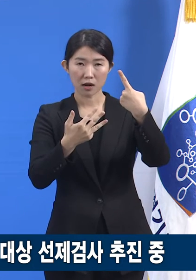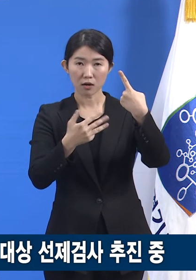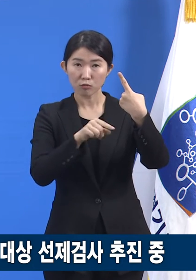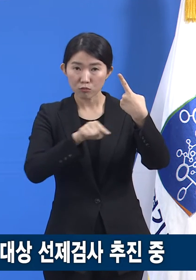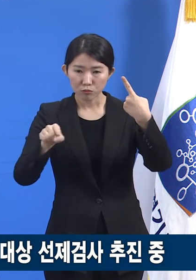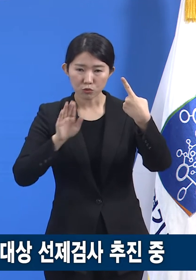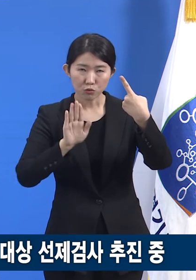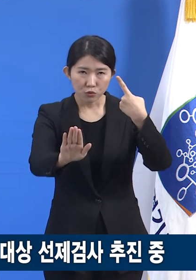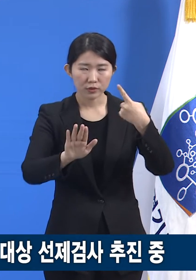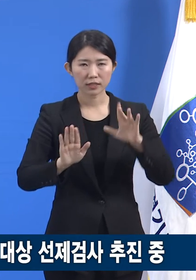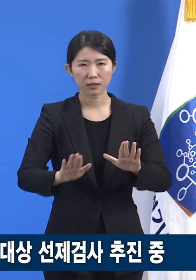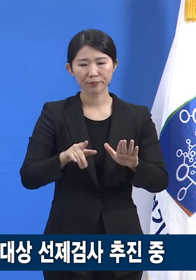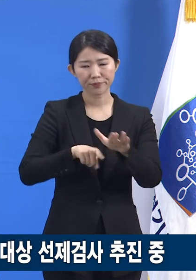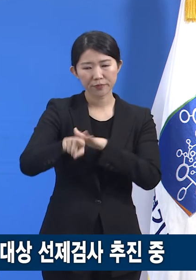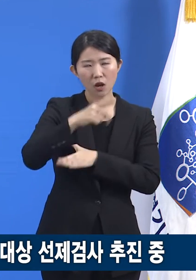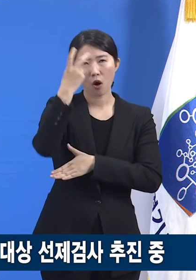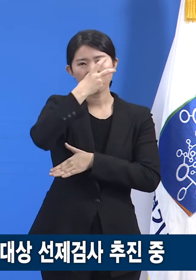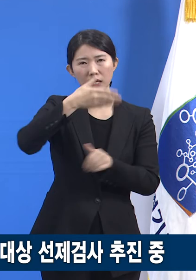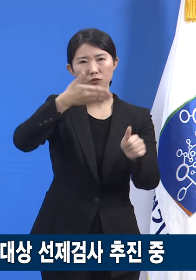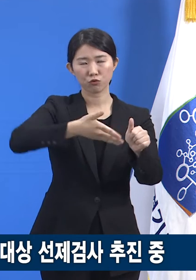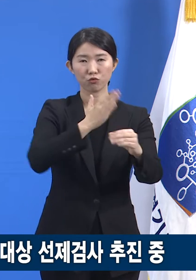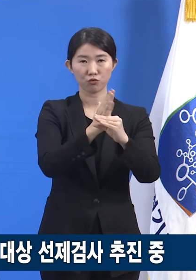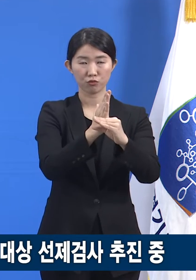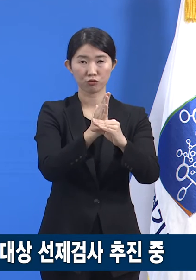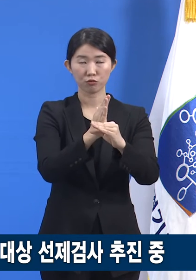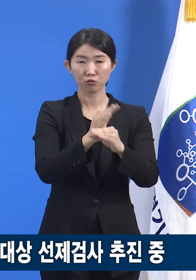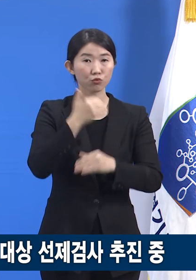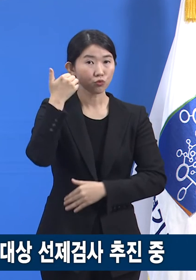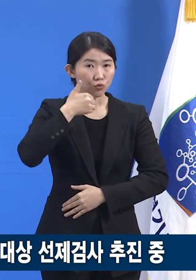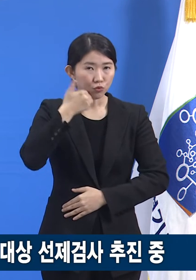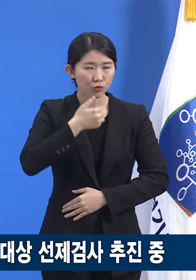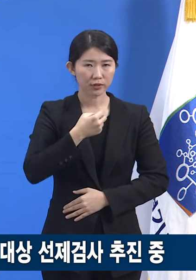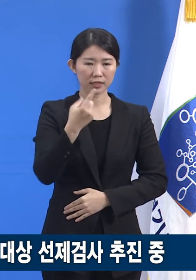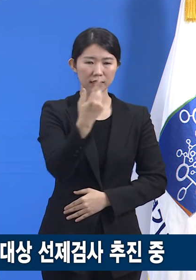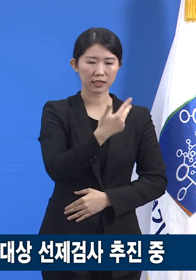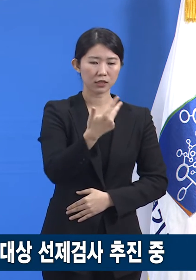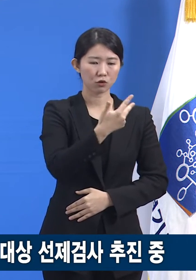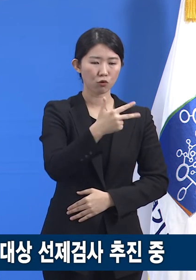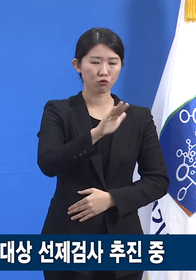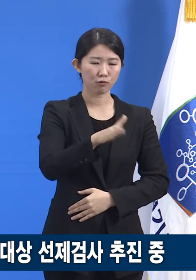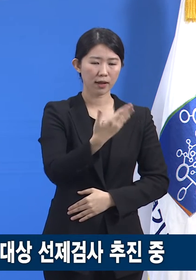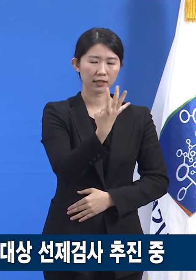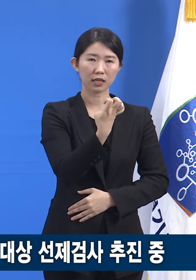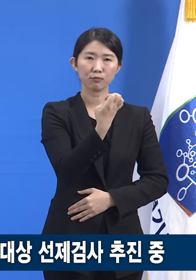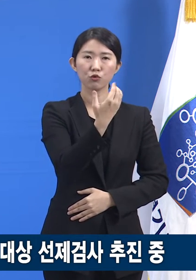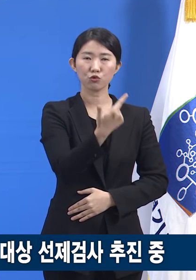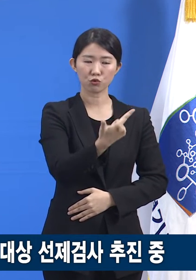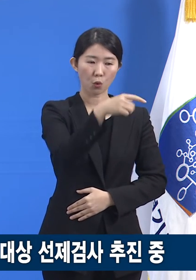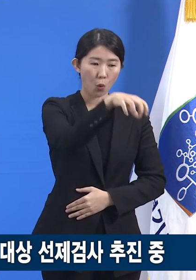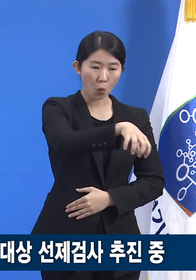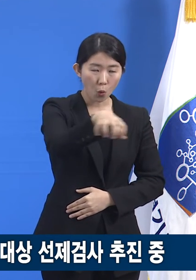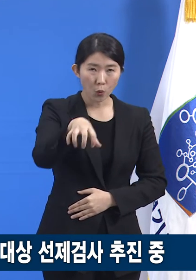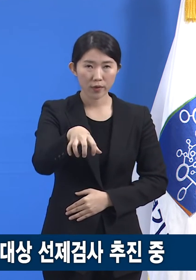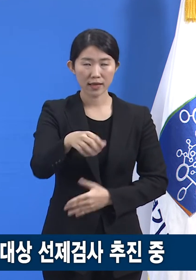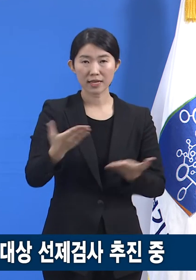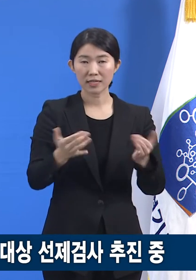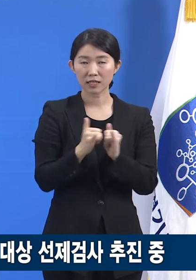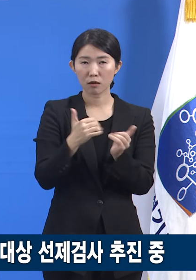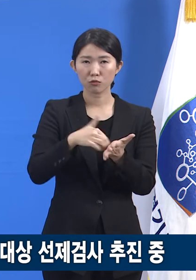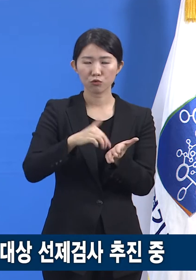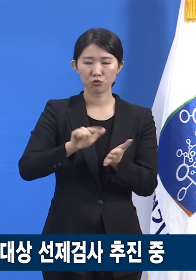있습니다. 검사 권고 대상은 7,946개 소에 6만 8,834명의